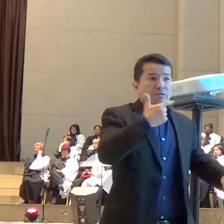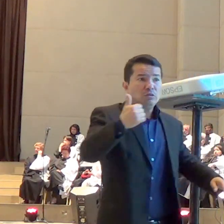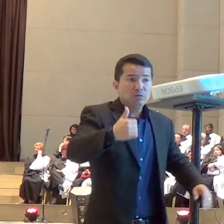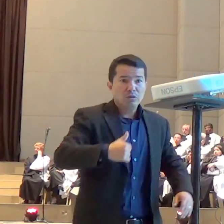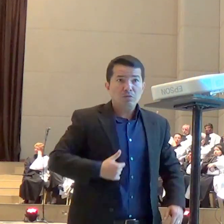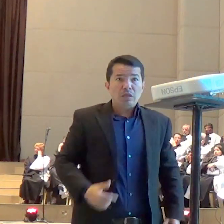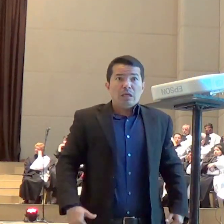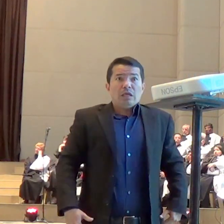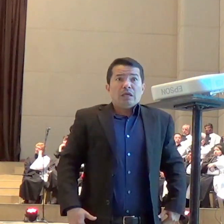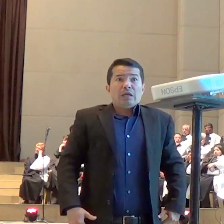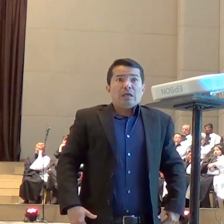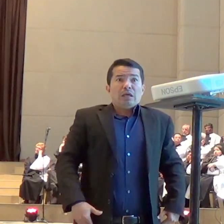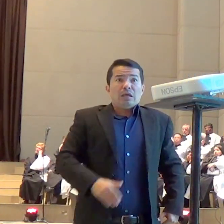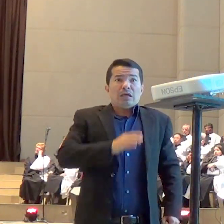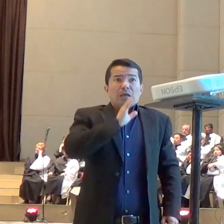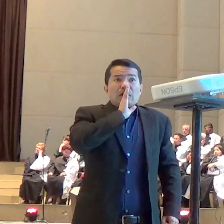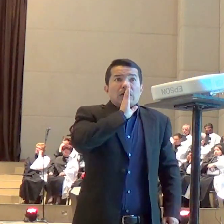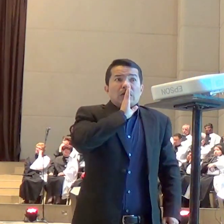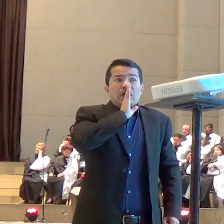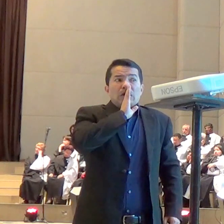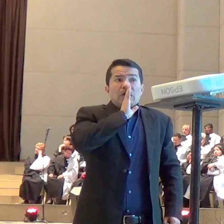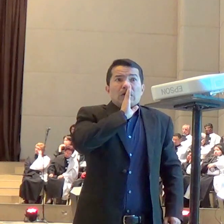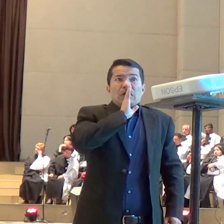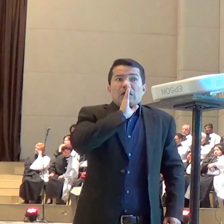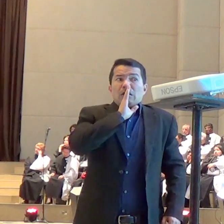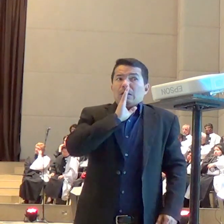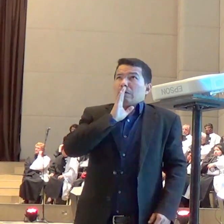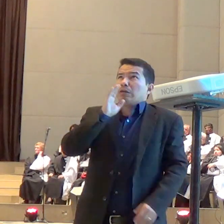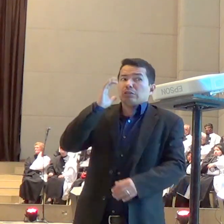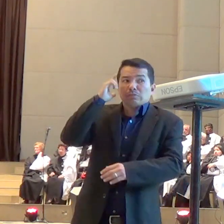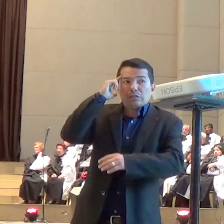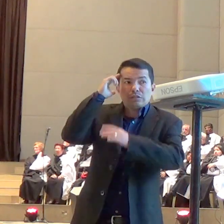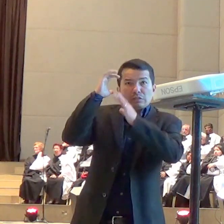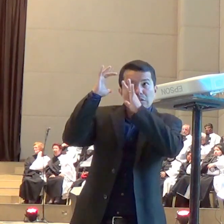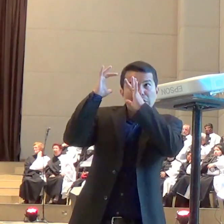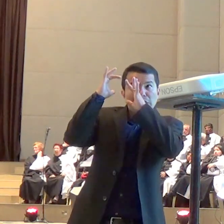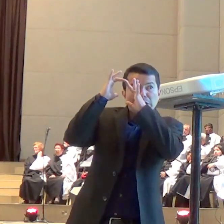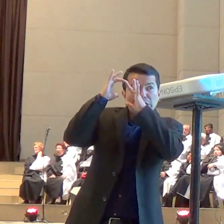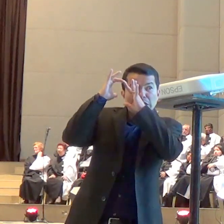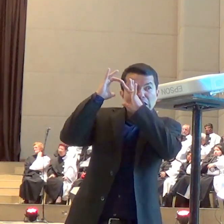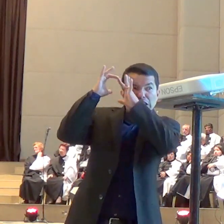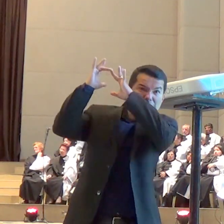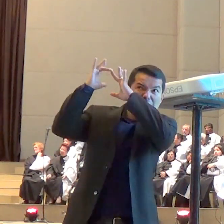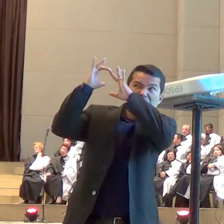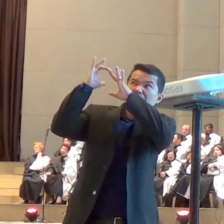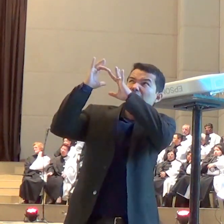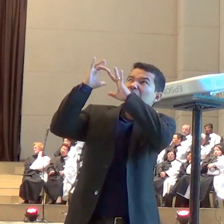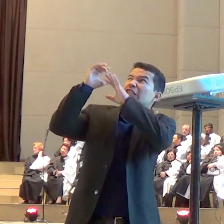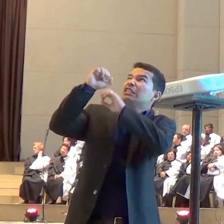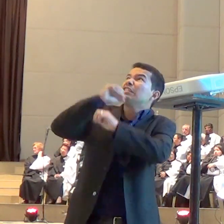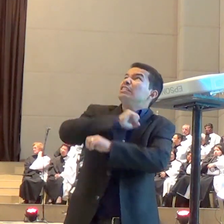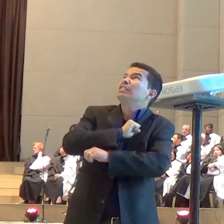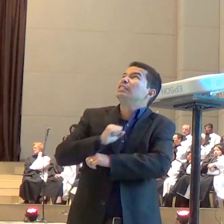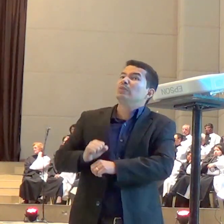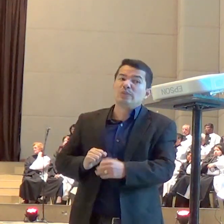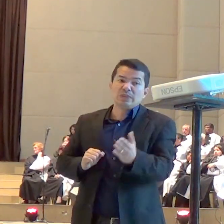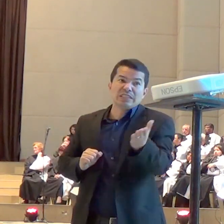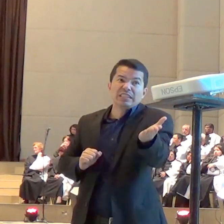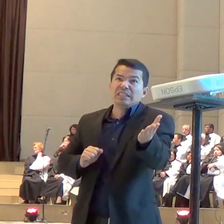fiquei desesperado e disse Senhor essa mulher vai se machucar ela vai se quebrar toda